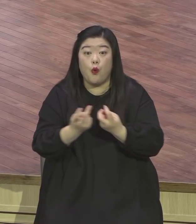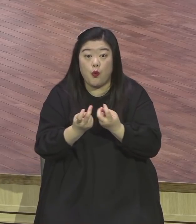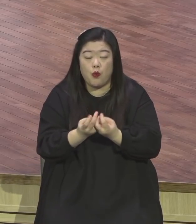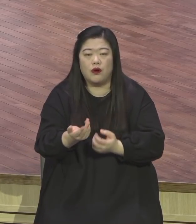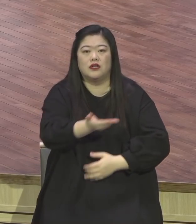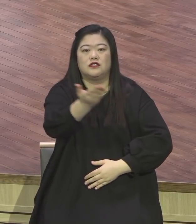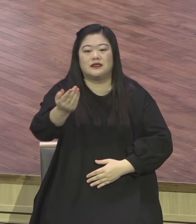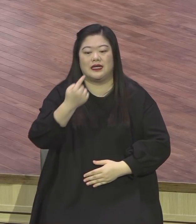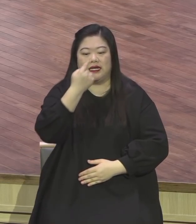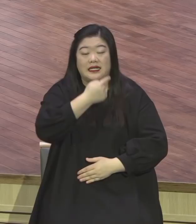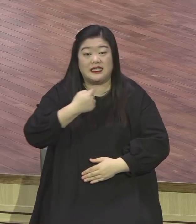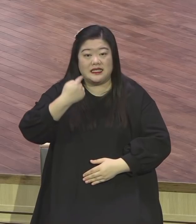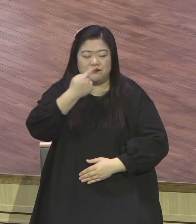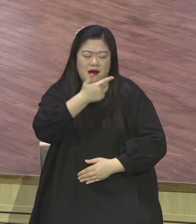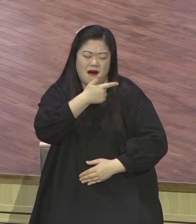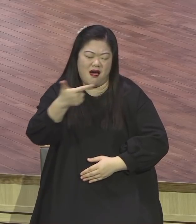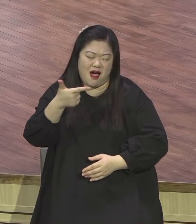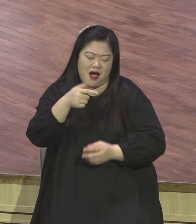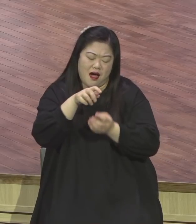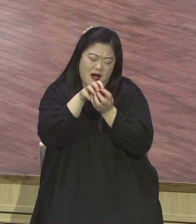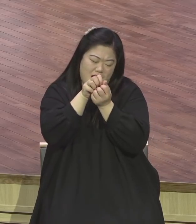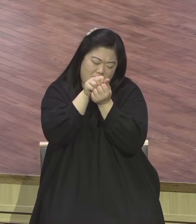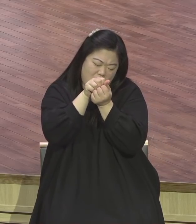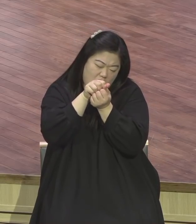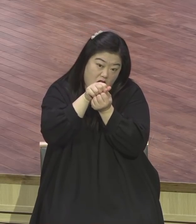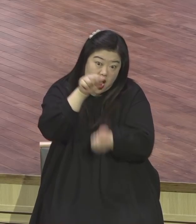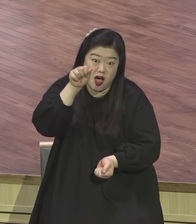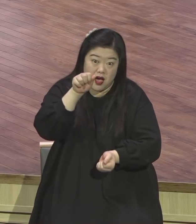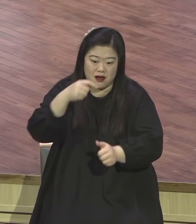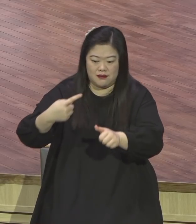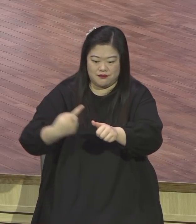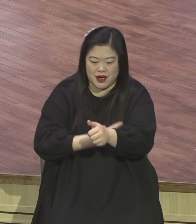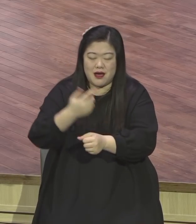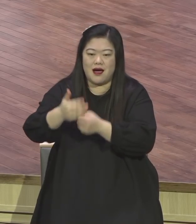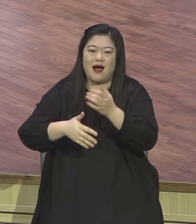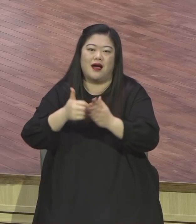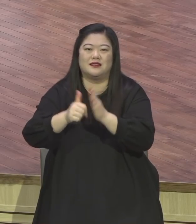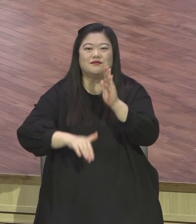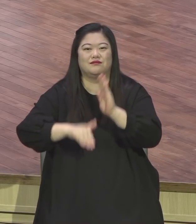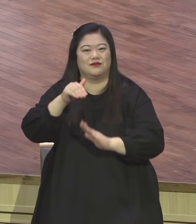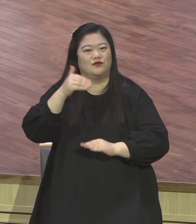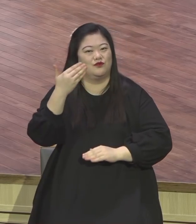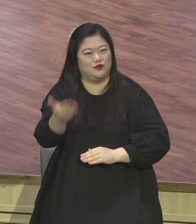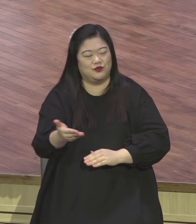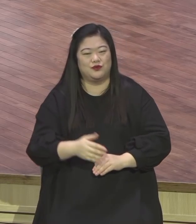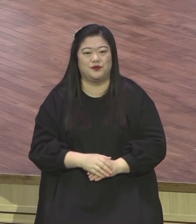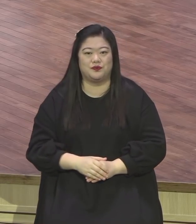내가 채우리라. 능력의 하나님께서 만족하게 채우시는 백배. 백배.